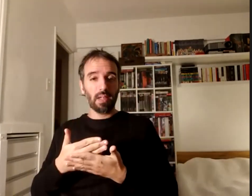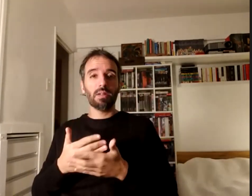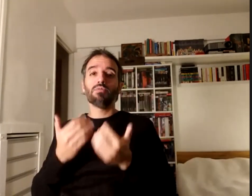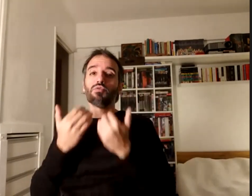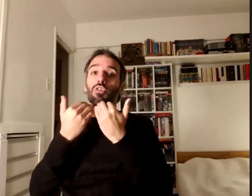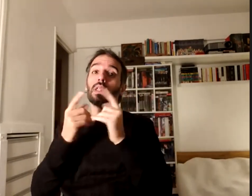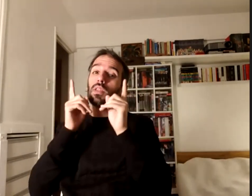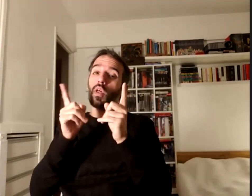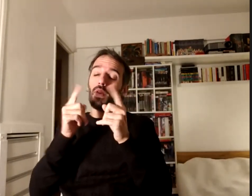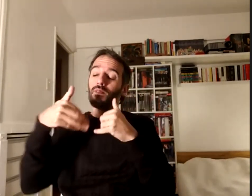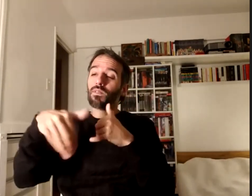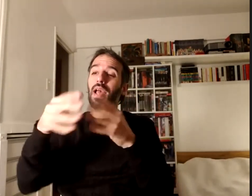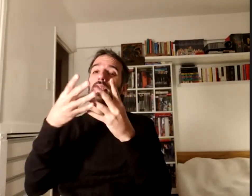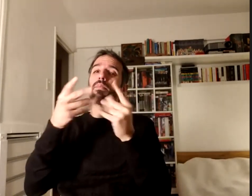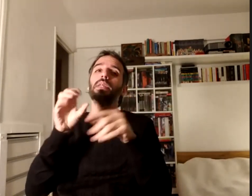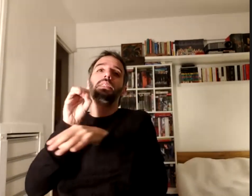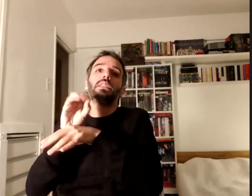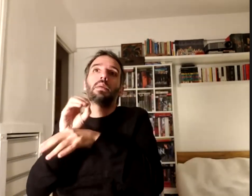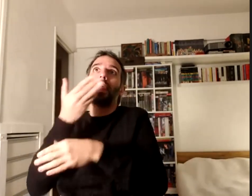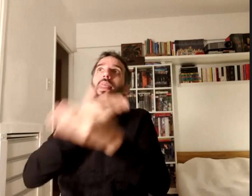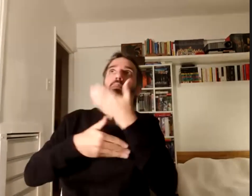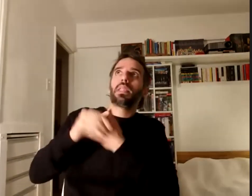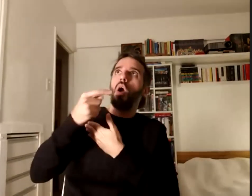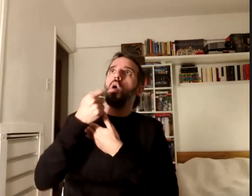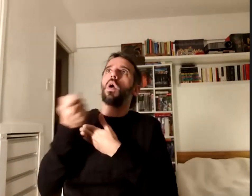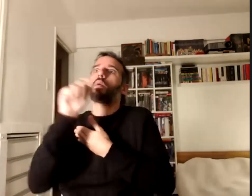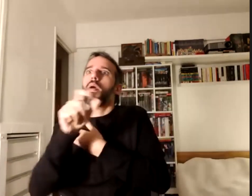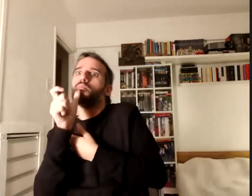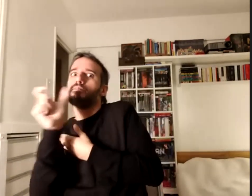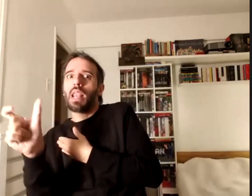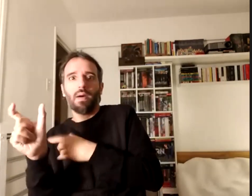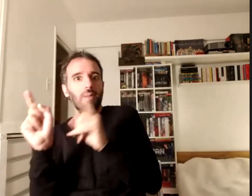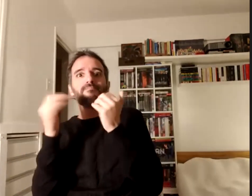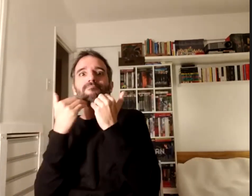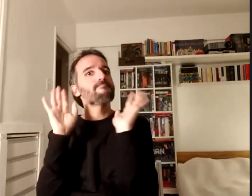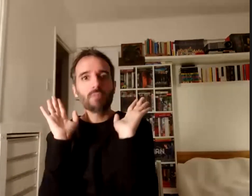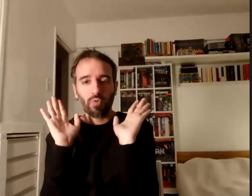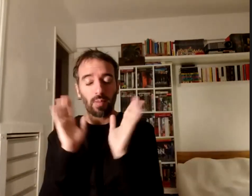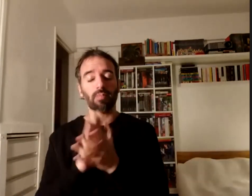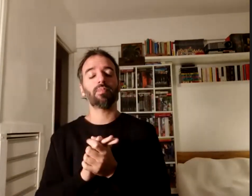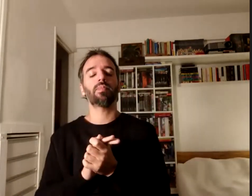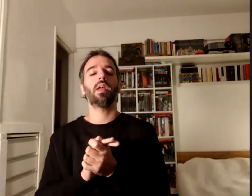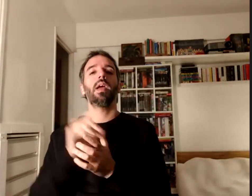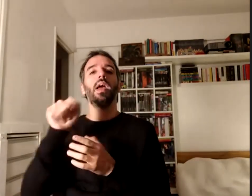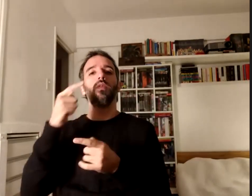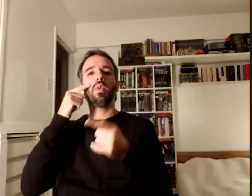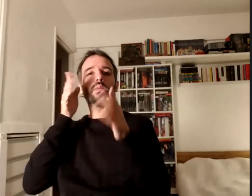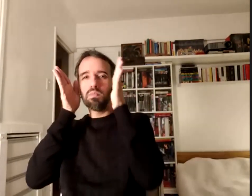llamándose así o si vamos a tener que mudar también ese nombre es una perspectiva que también nos abre